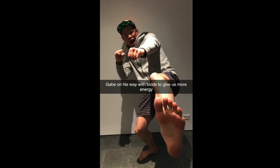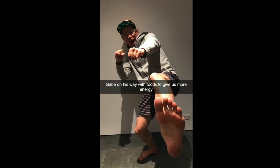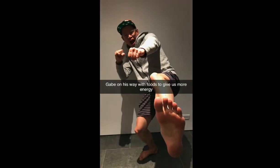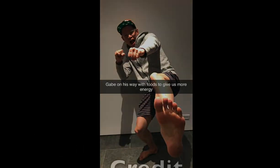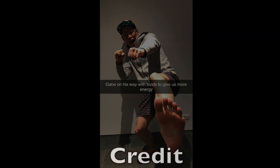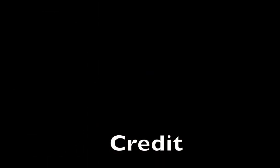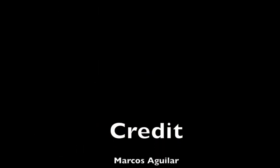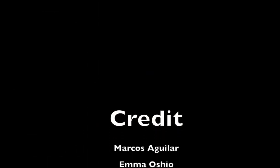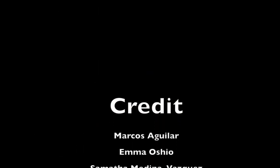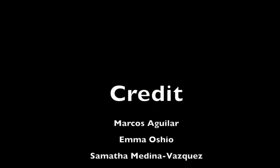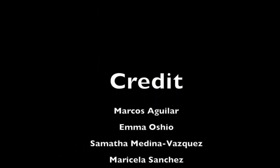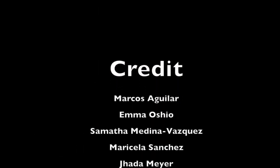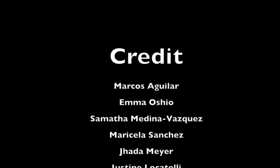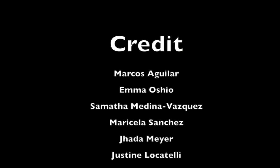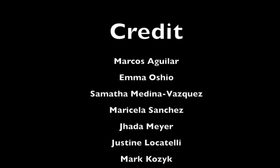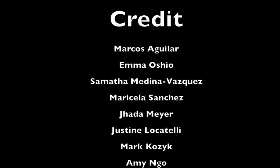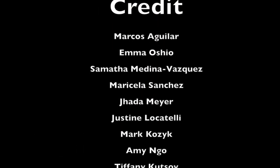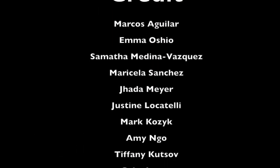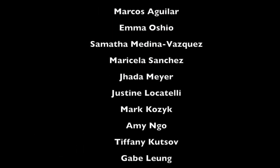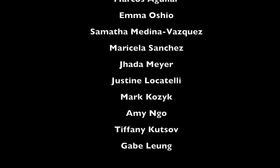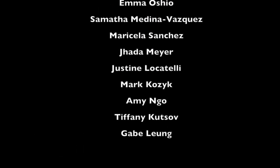¡Veanlos disfrútenlos!